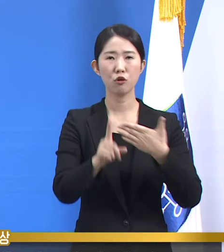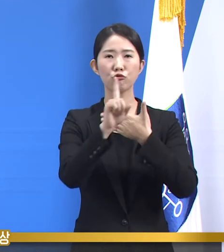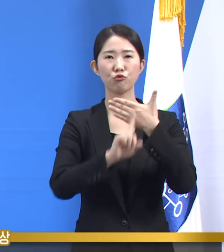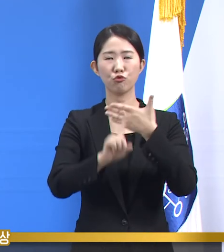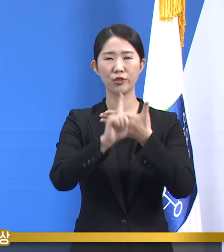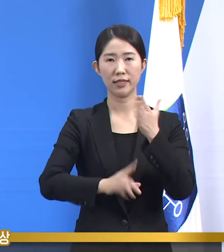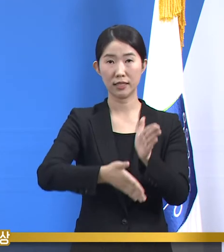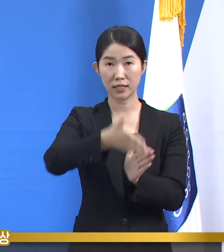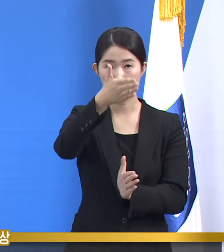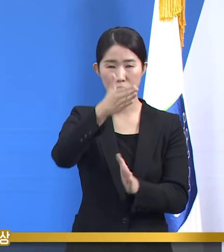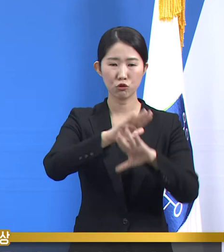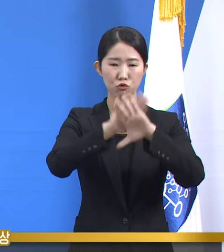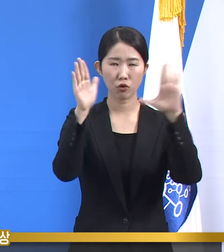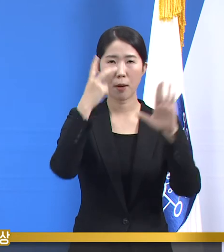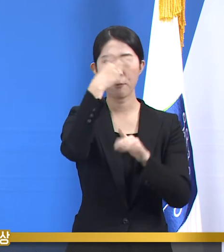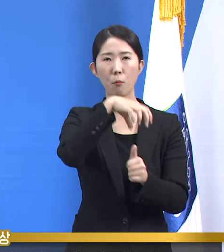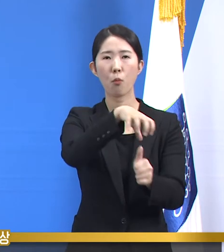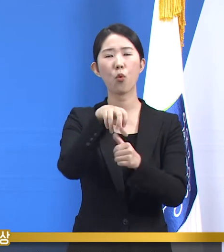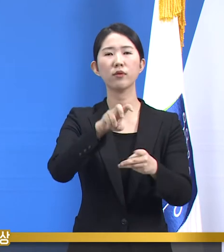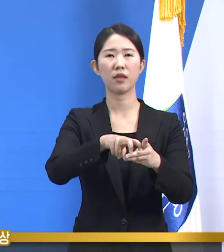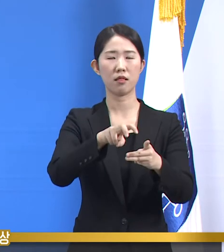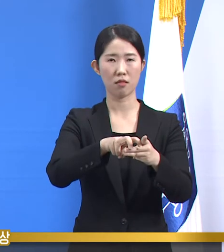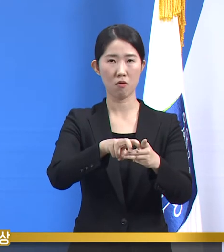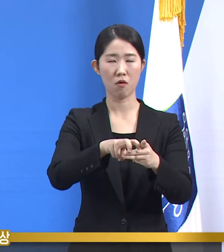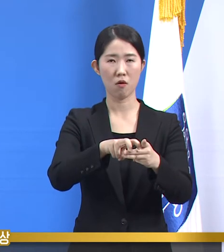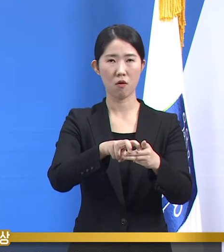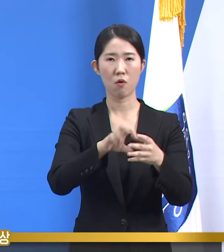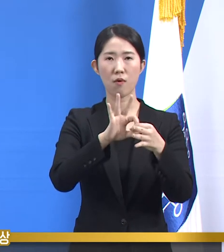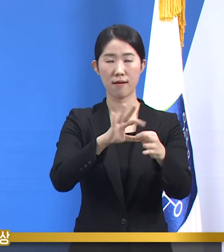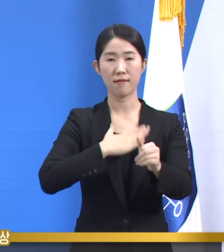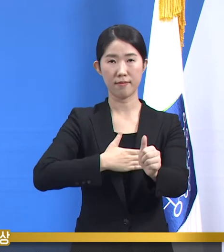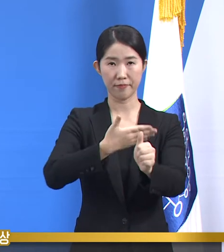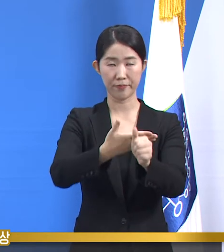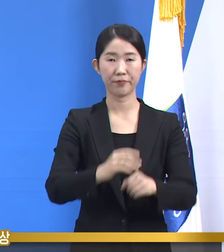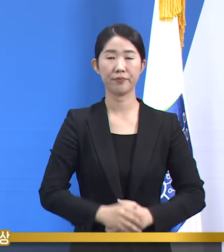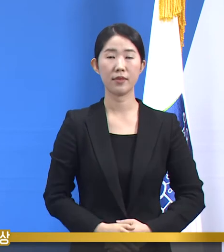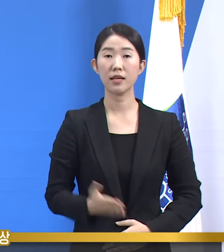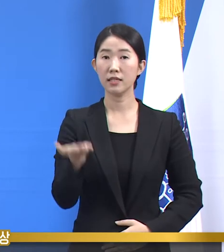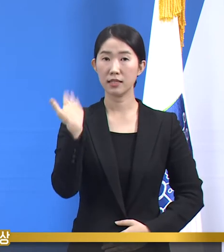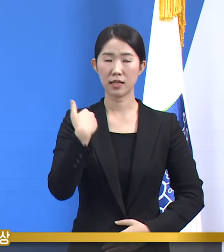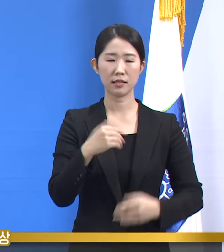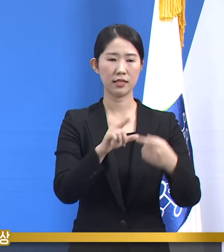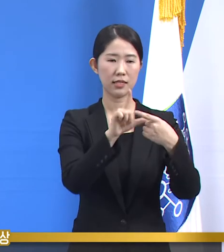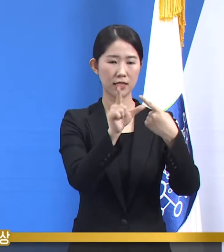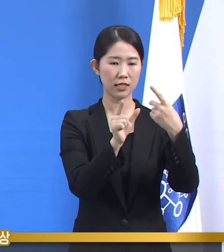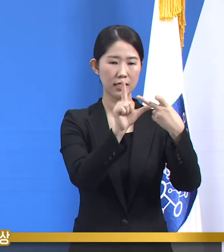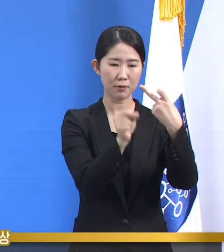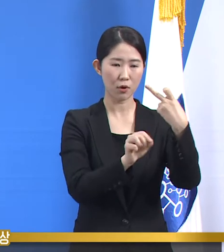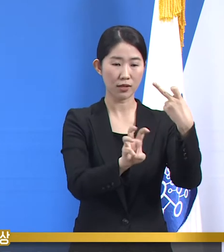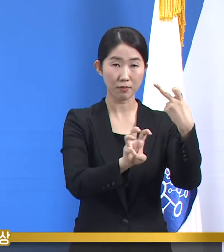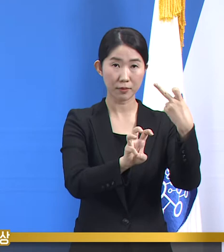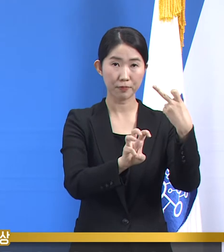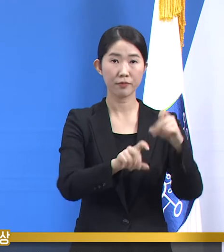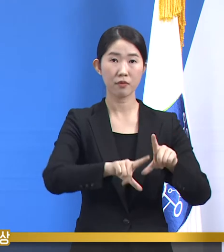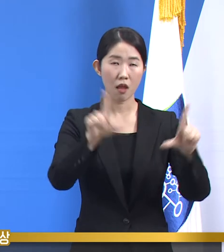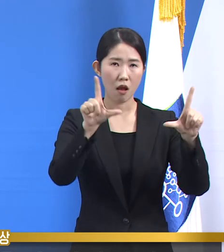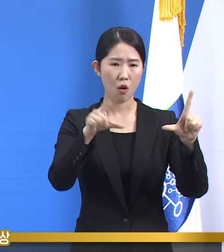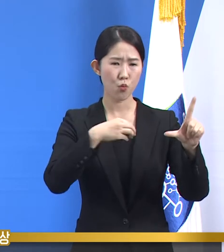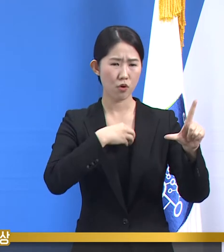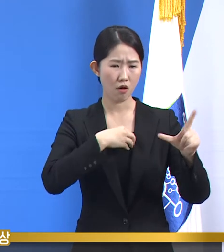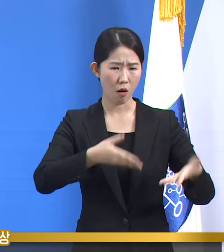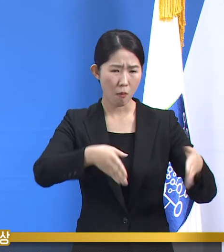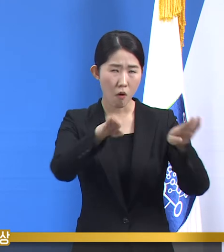소재 주간보호센터 관련 확진 상황입니다. 지난 12월 30일 고위험시설을 대상으로